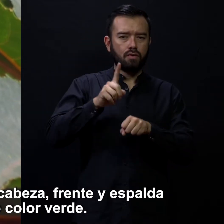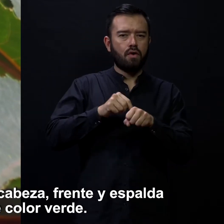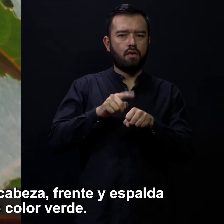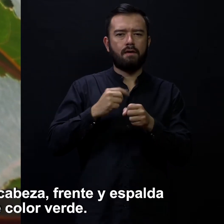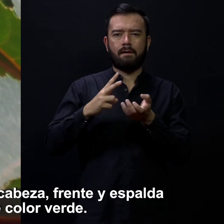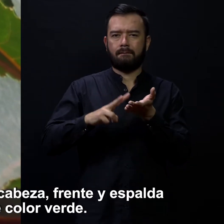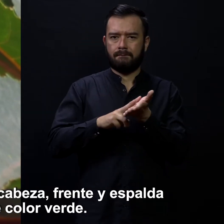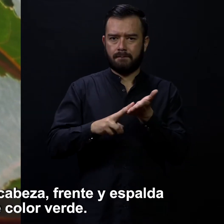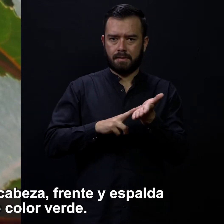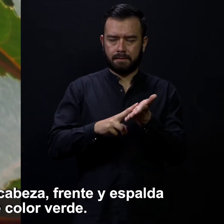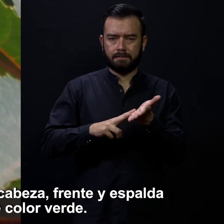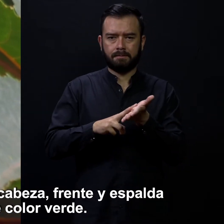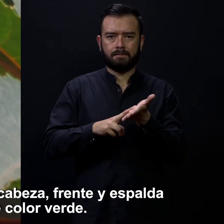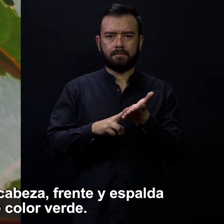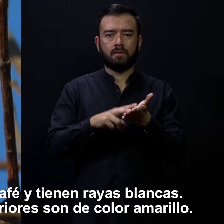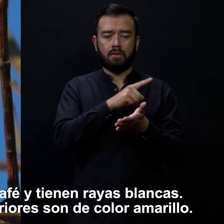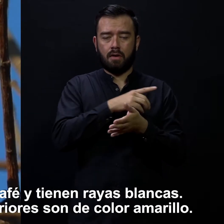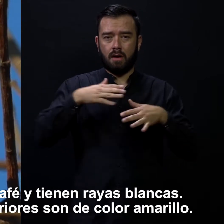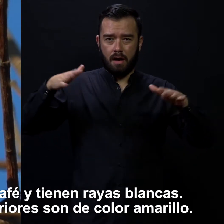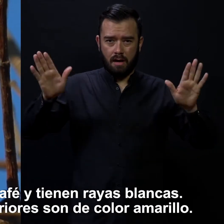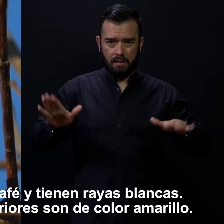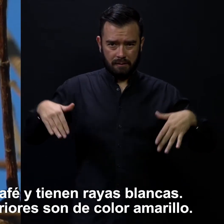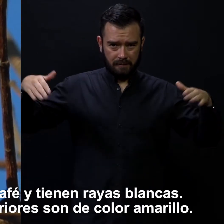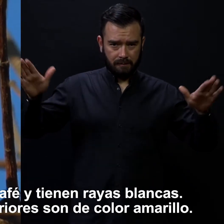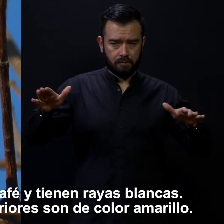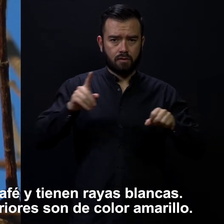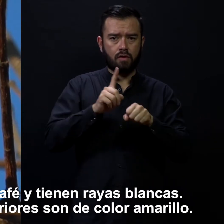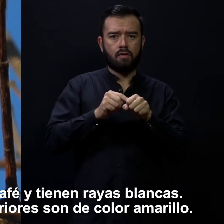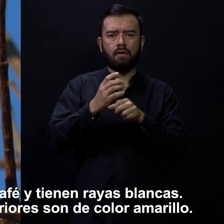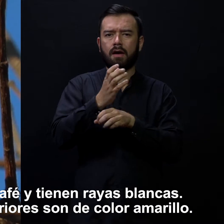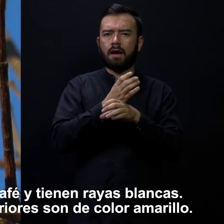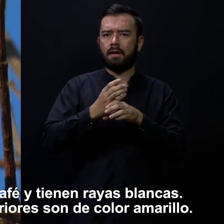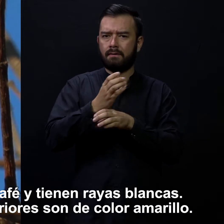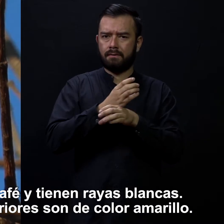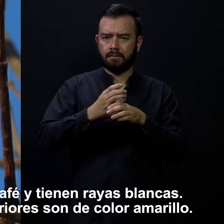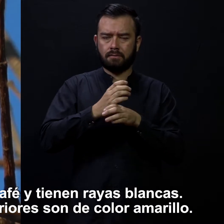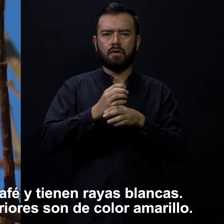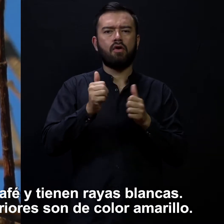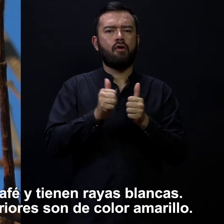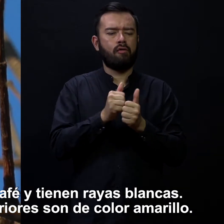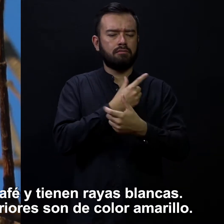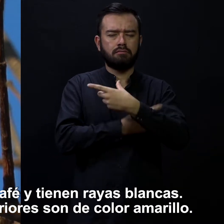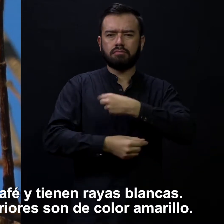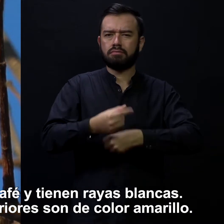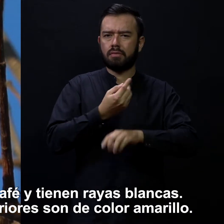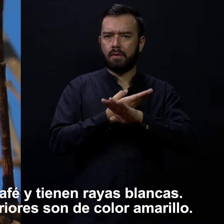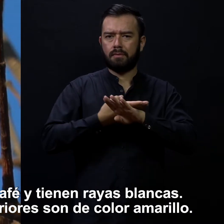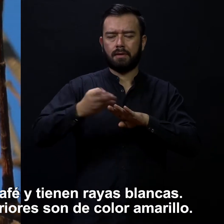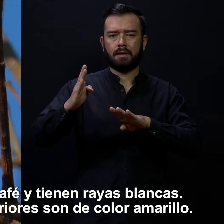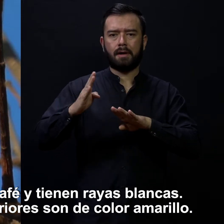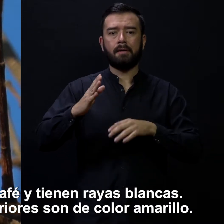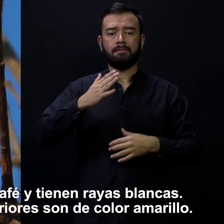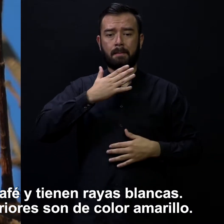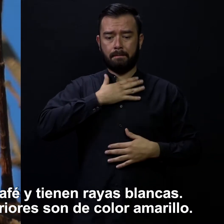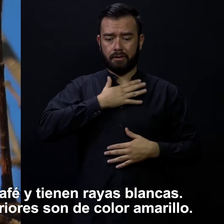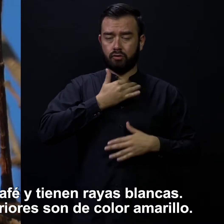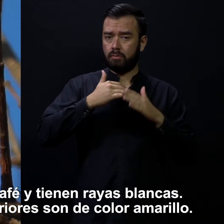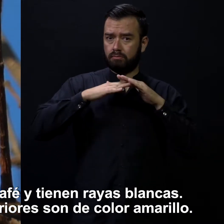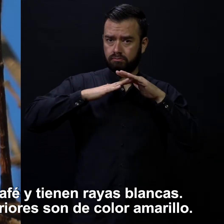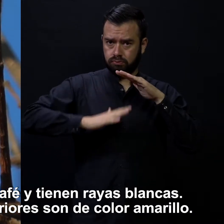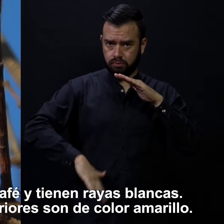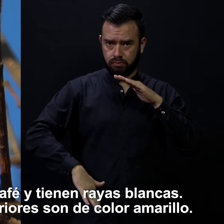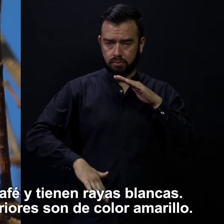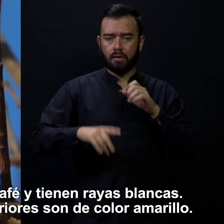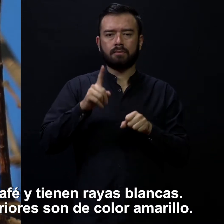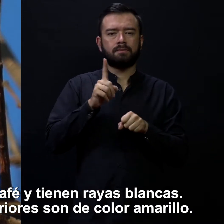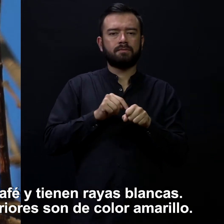son de color verde, sus alas son color café y tiene rayas blancas, el pecho y partes